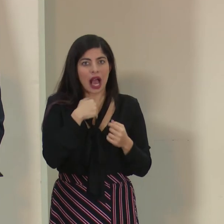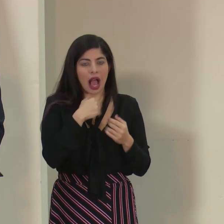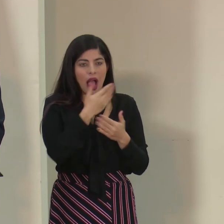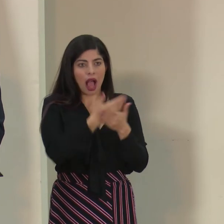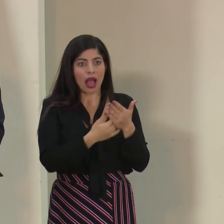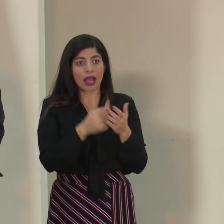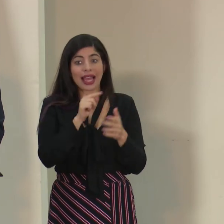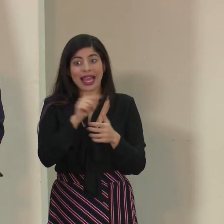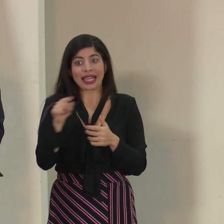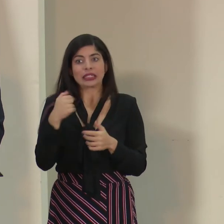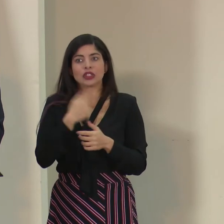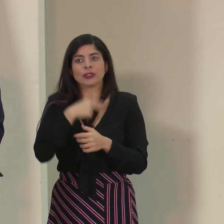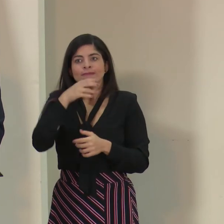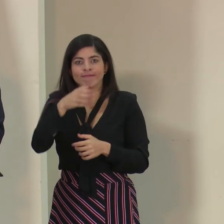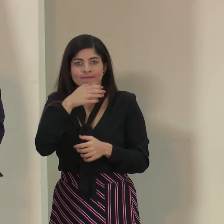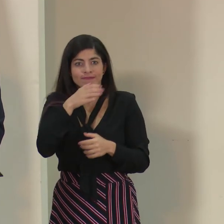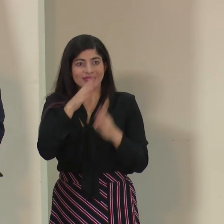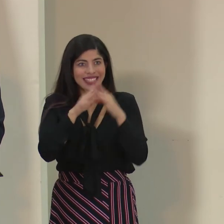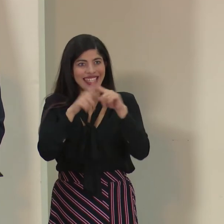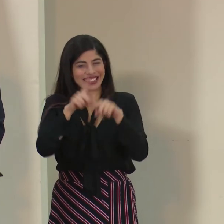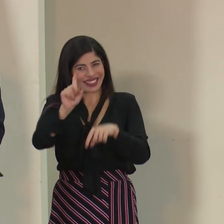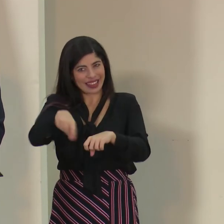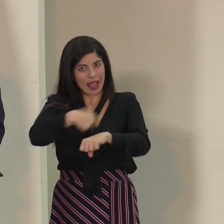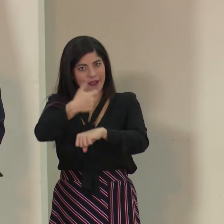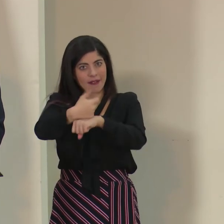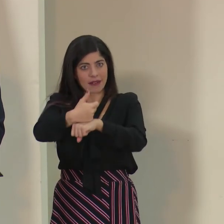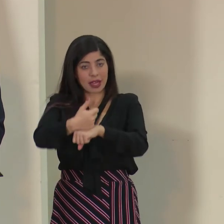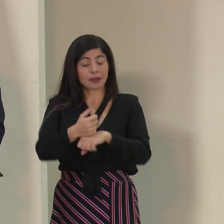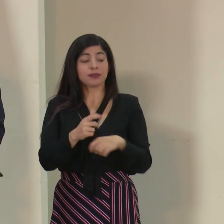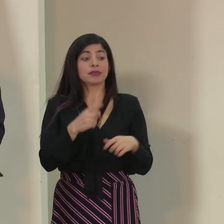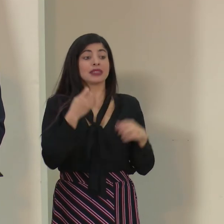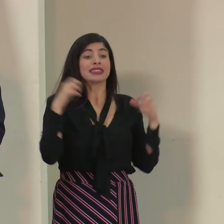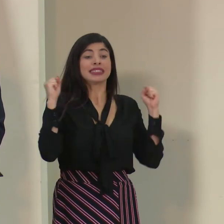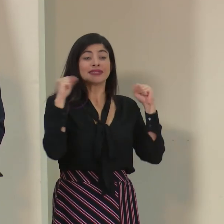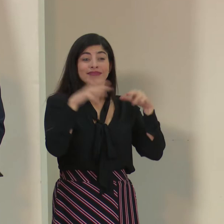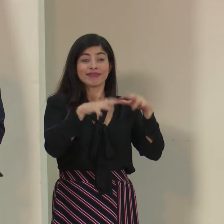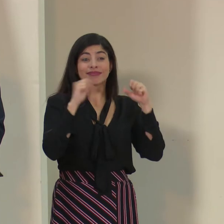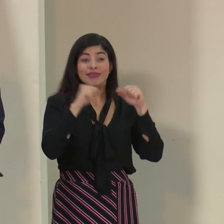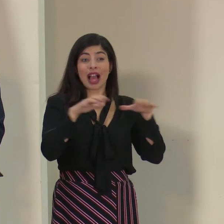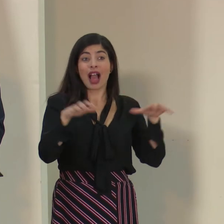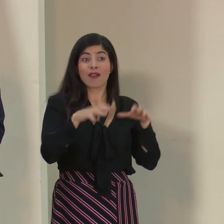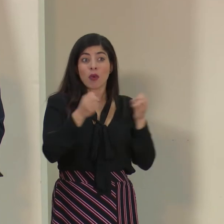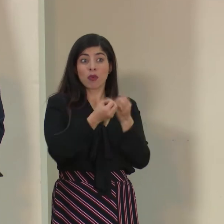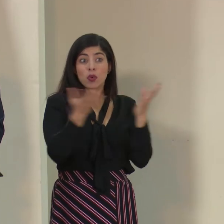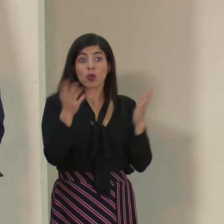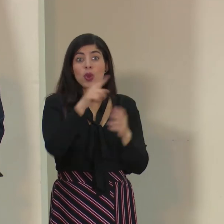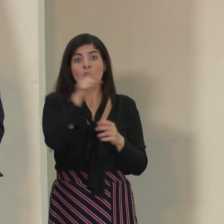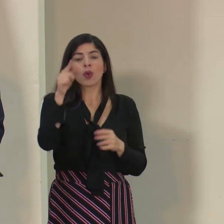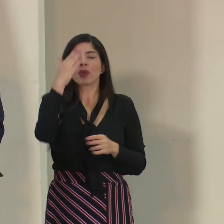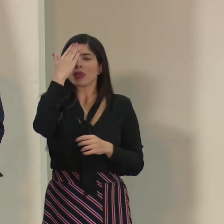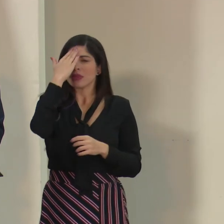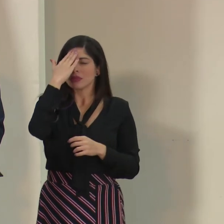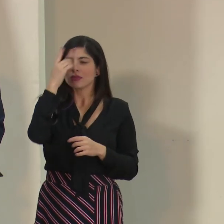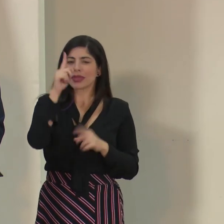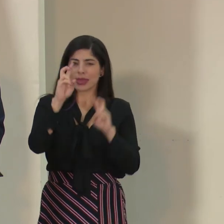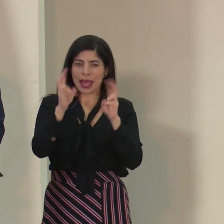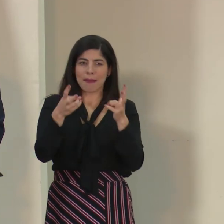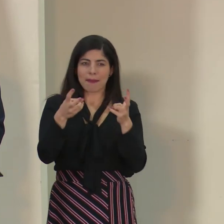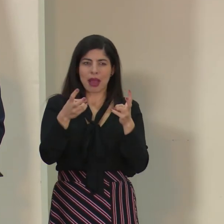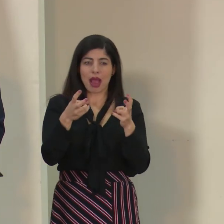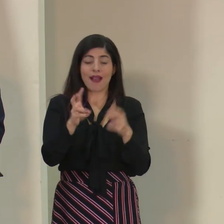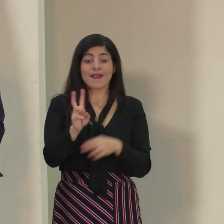estamos indicando a las iglesias que tienen que activar. Con respecto a las concentraciones masivas, también recordemos que hay un asunto y es que el virus